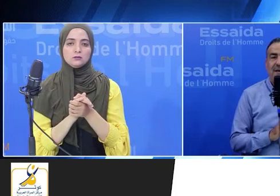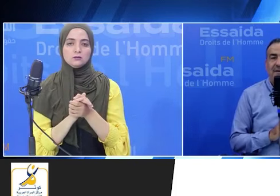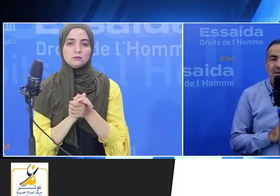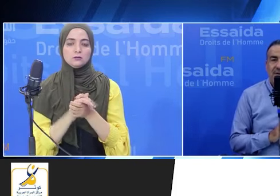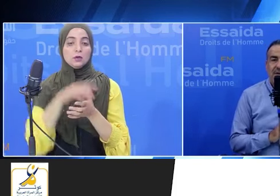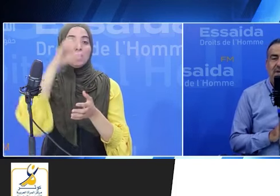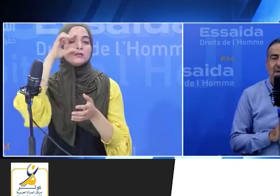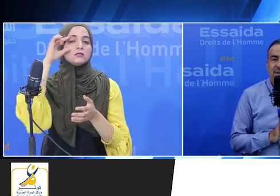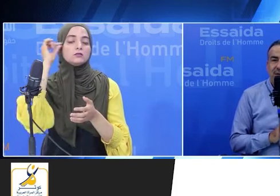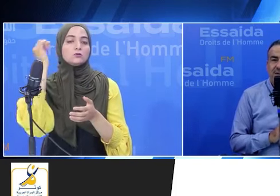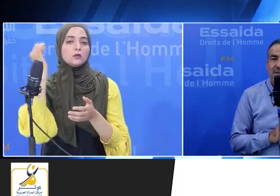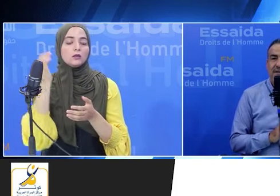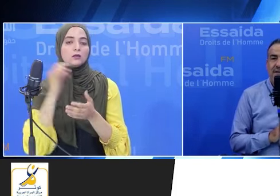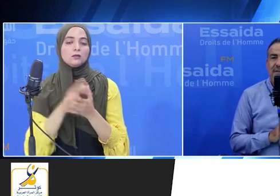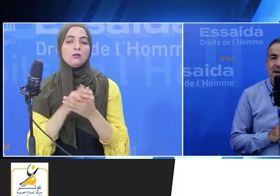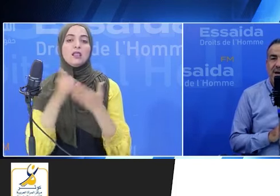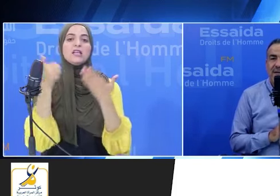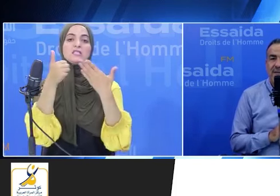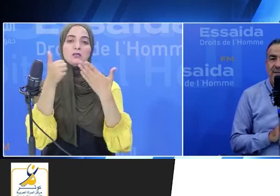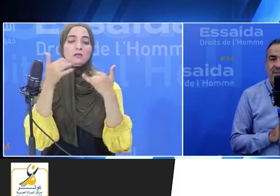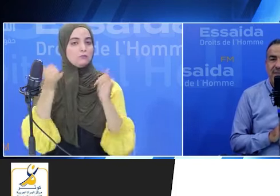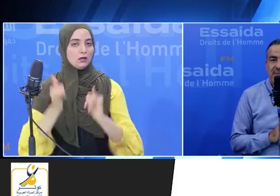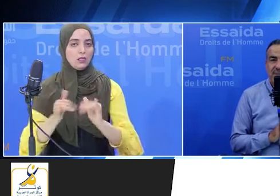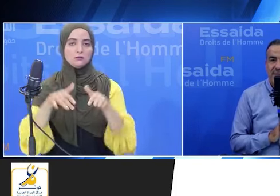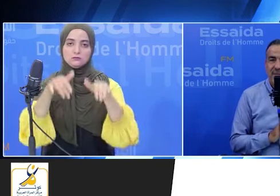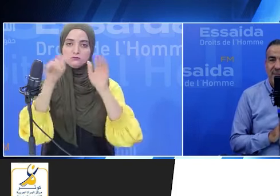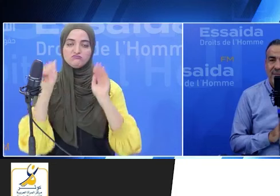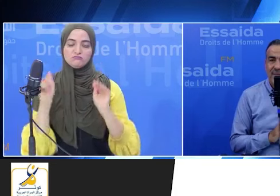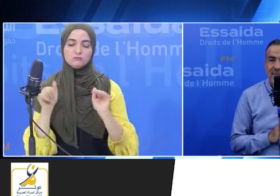ستبوزيد كيف كيف ستة مقاعد